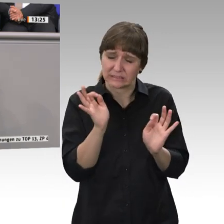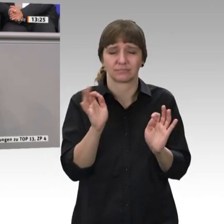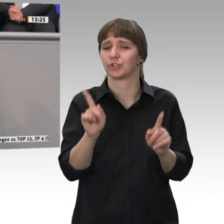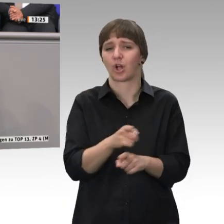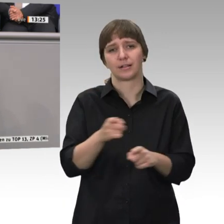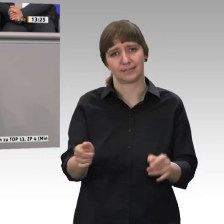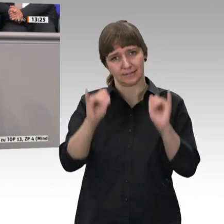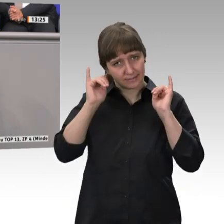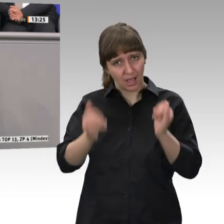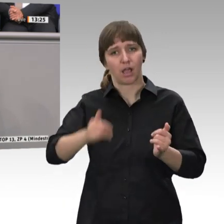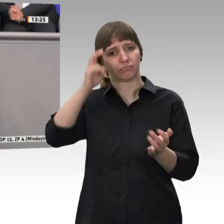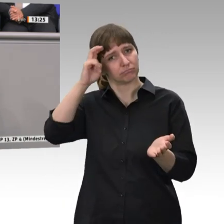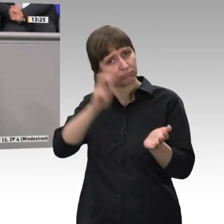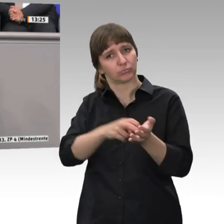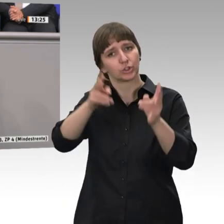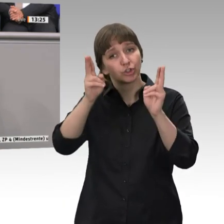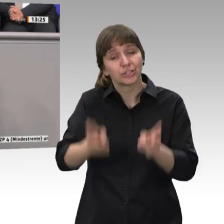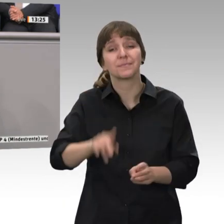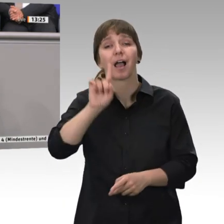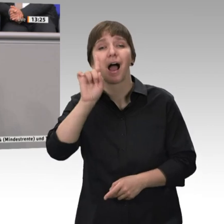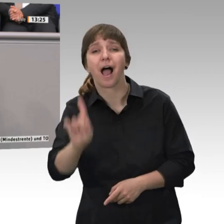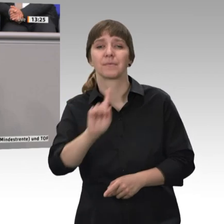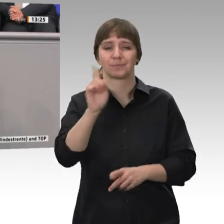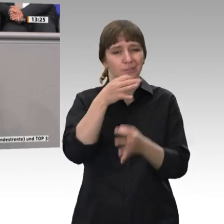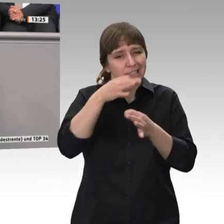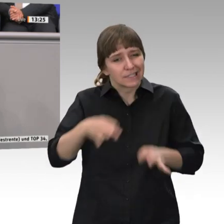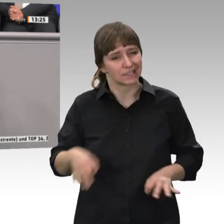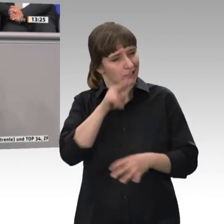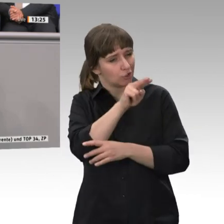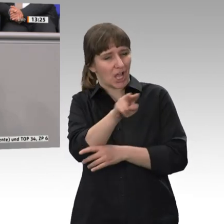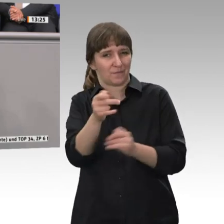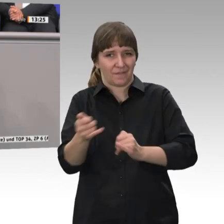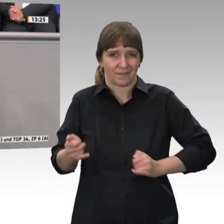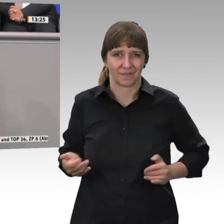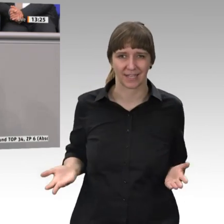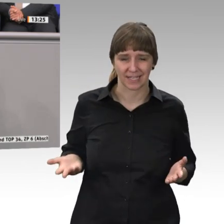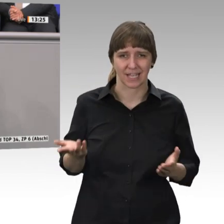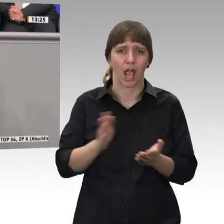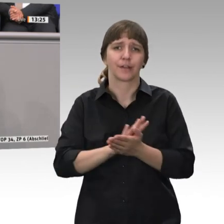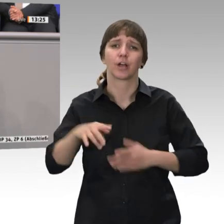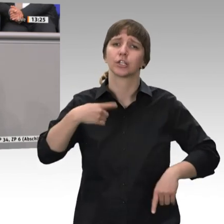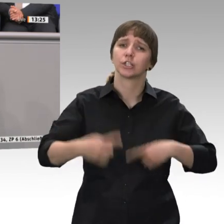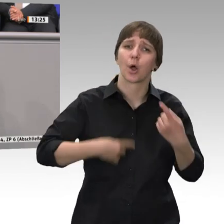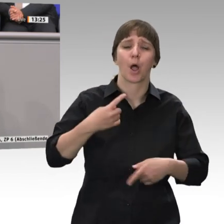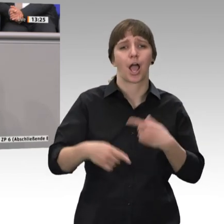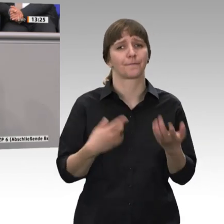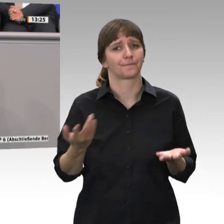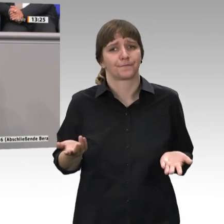wir müssen das Ganze auch differenziert betrachten und wollen eben nicht den dauerhaft ergänzenden Verdienst, also den klassischen